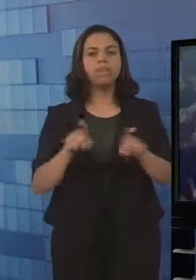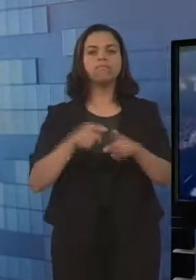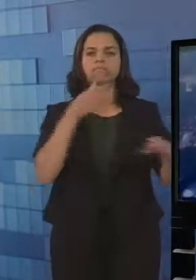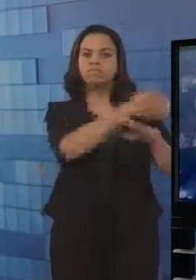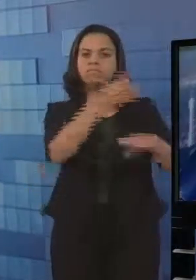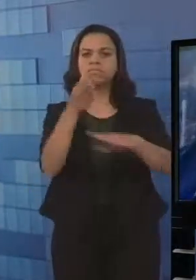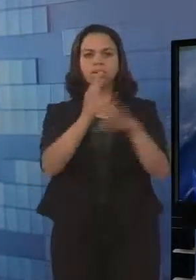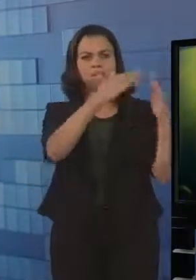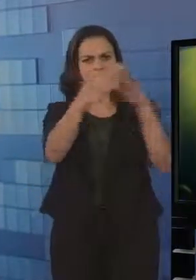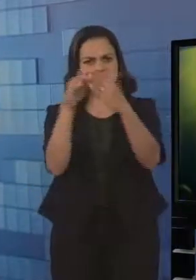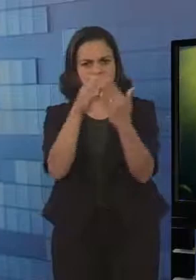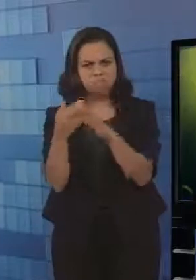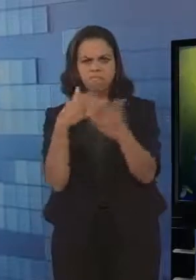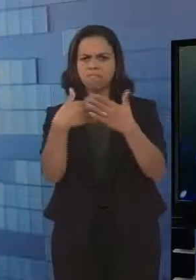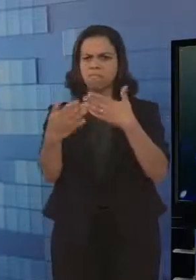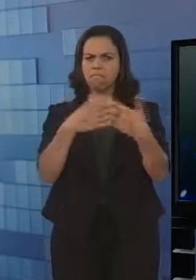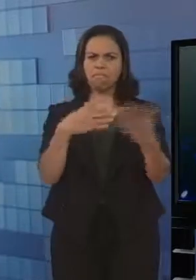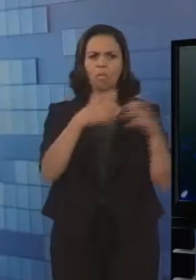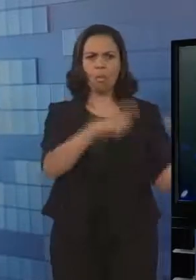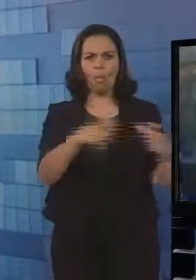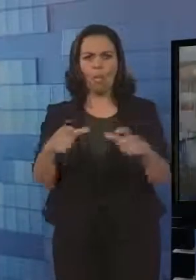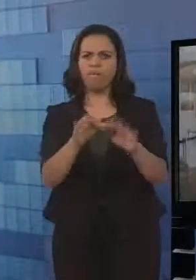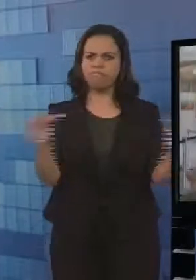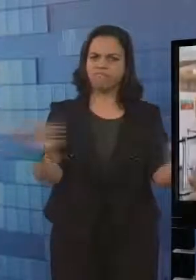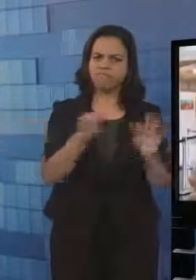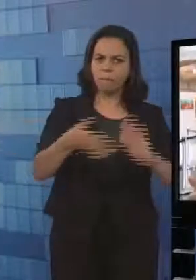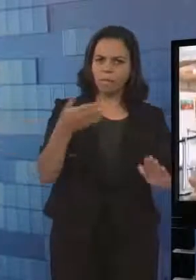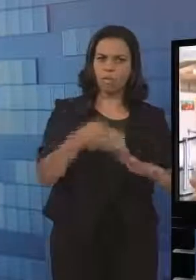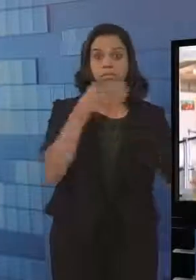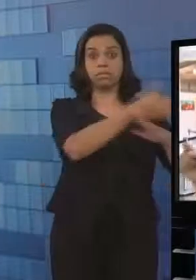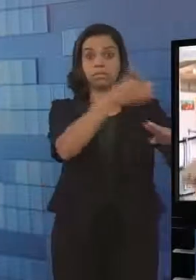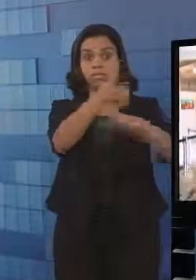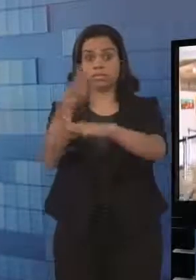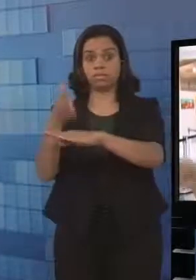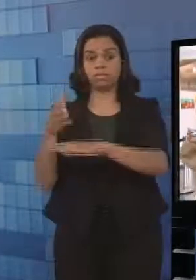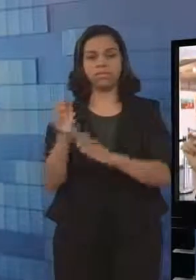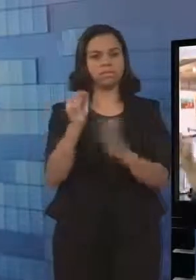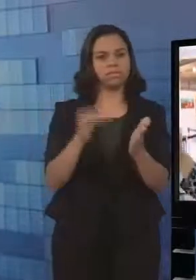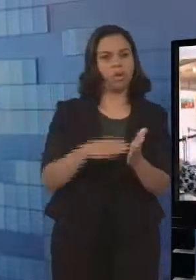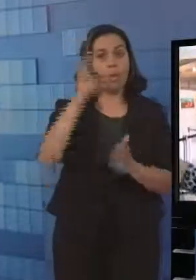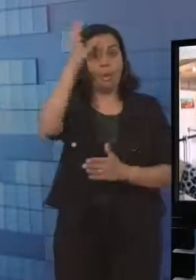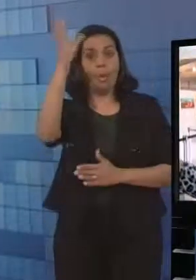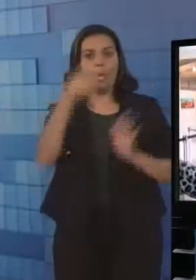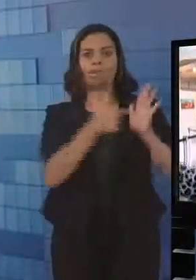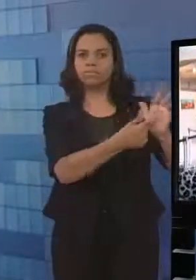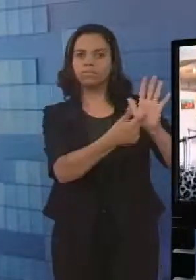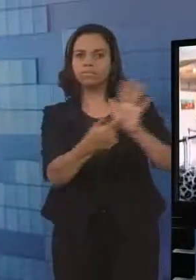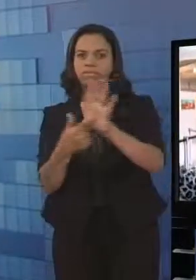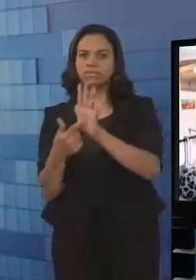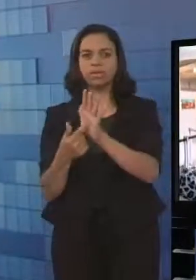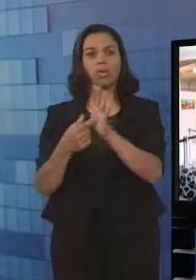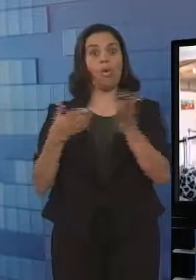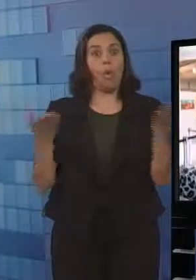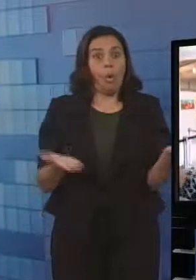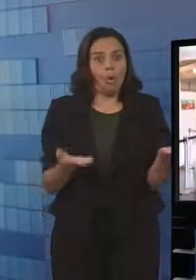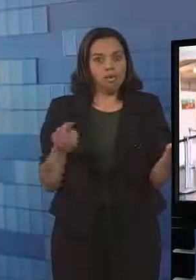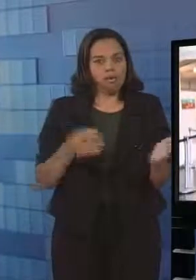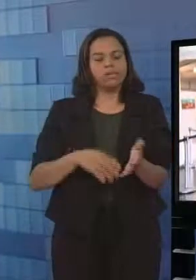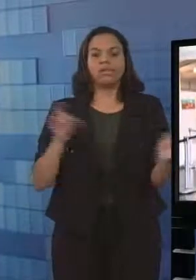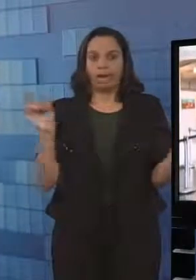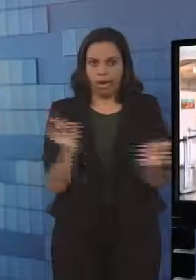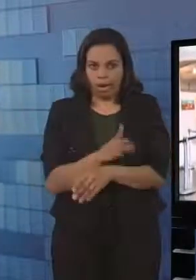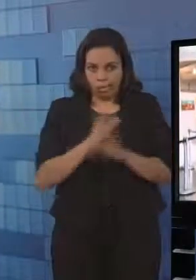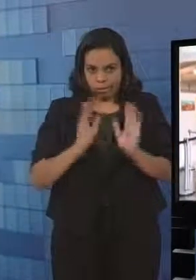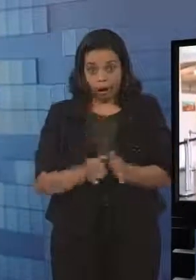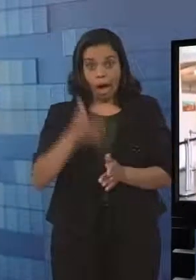e oferecer atividades realmente culturais de continuidade. Não adianta fazer uma atividade e amanhã não tem mais, não é? É